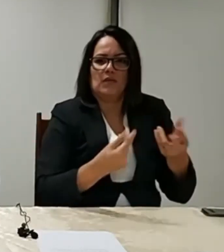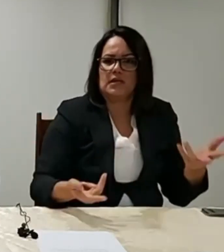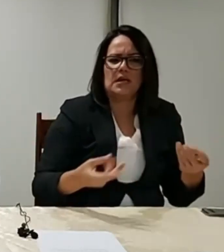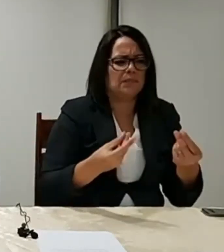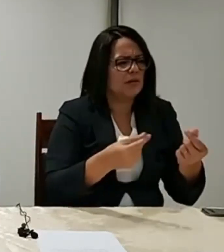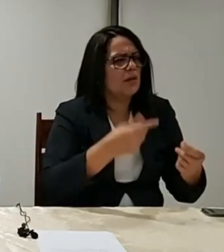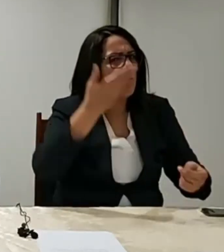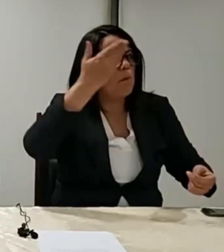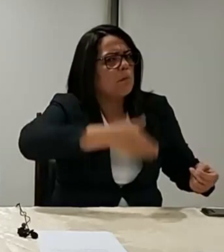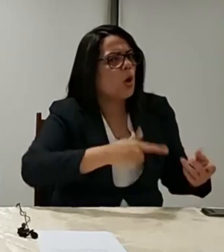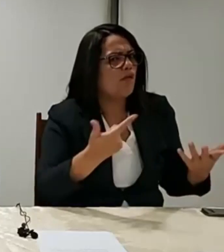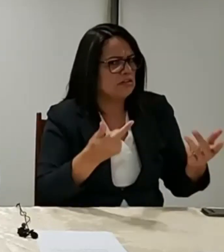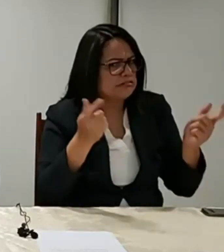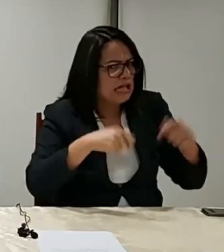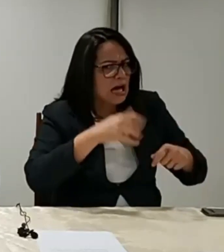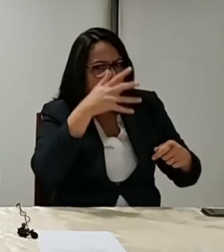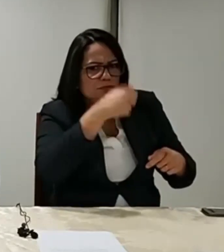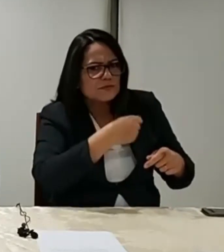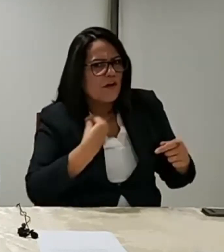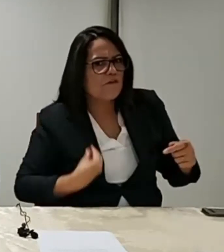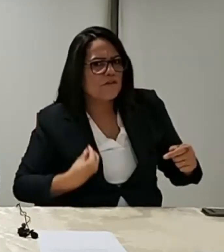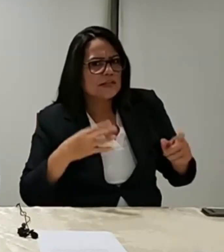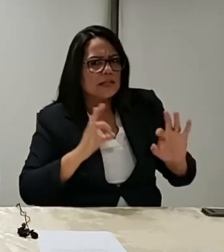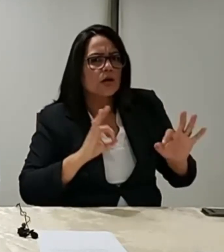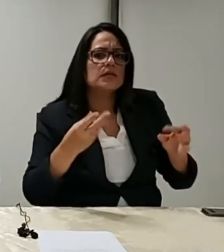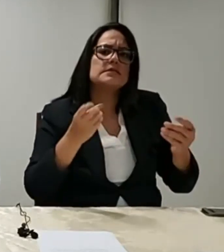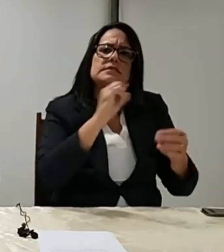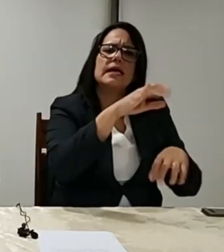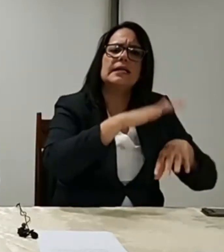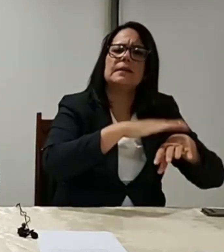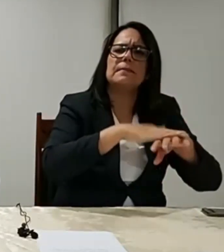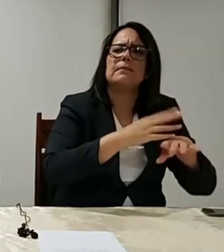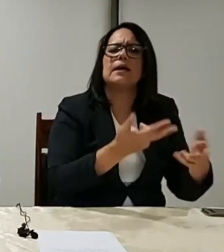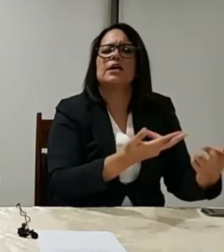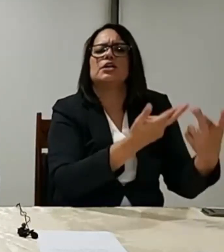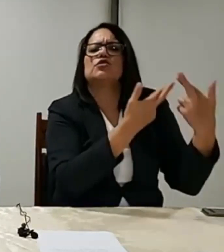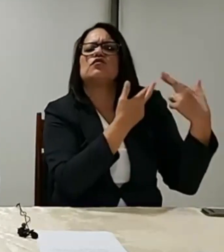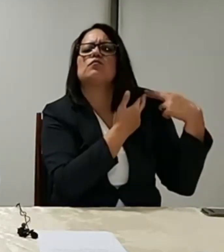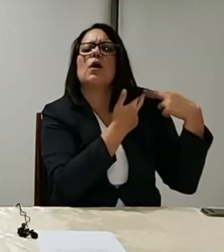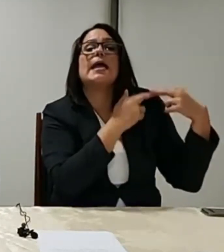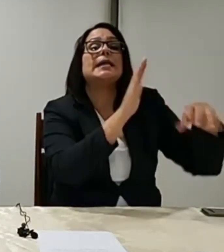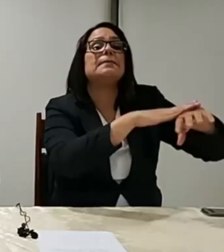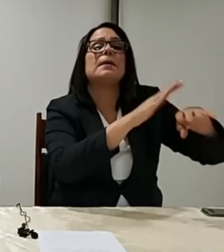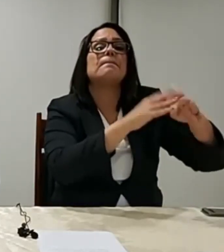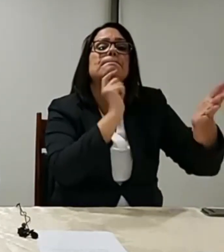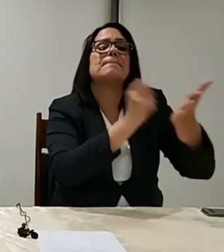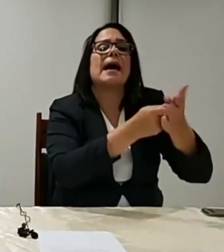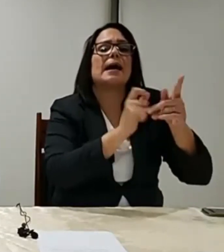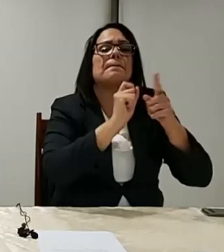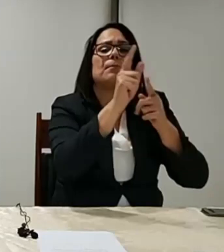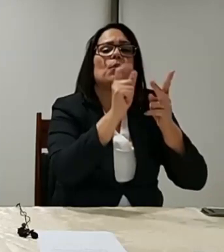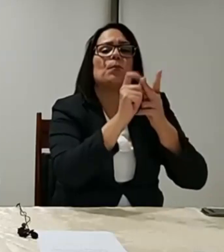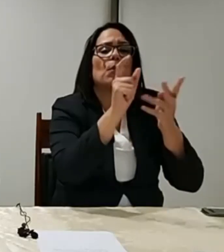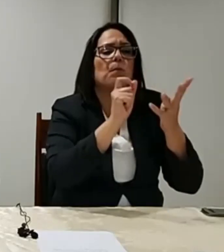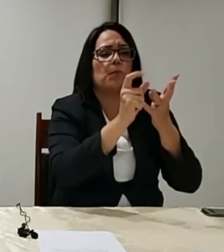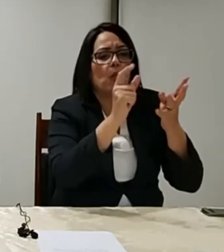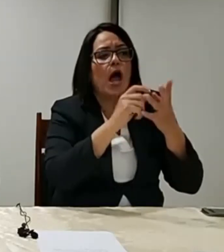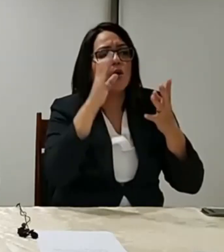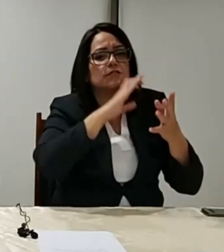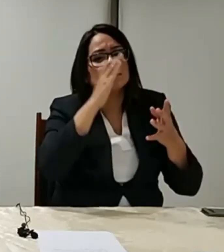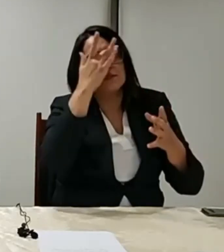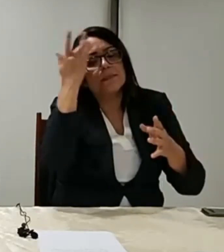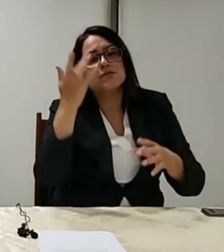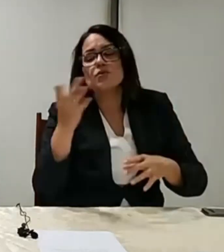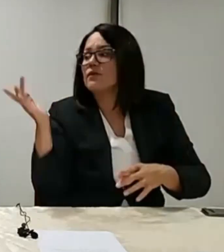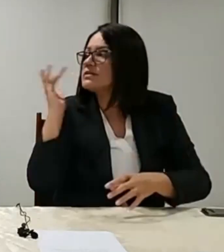disso como medida sanitária, passarem a assumir o pagamento dos auxílios emergenciais à população necessitada?